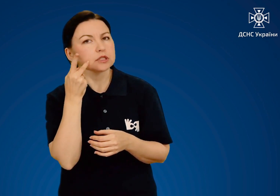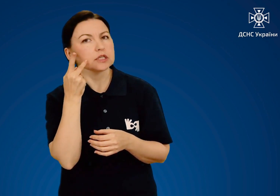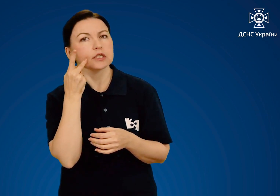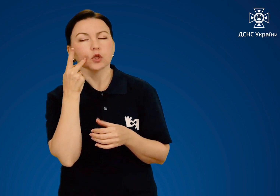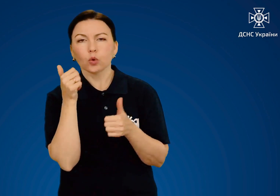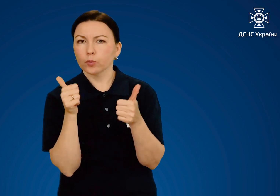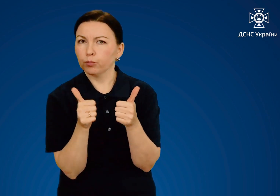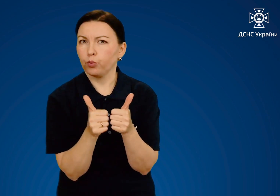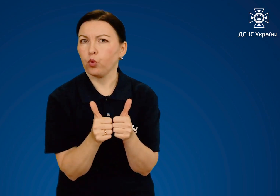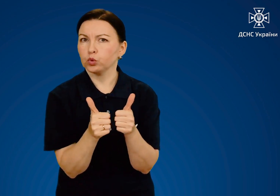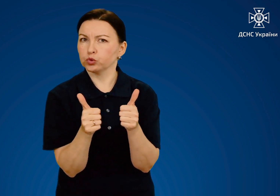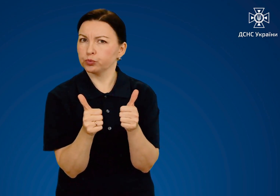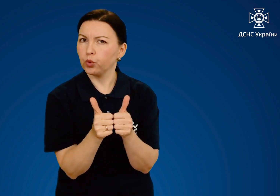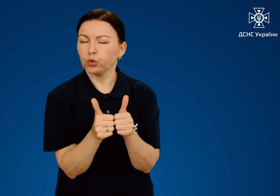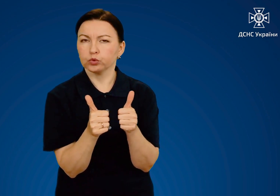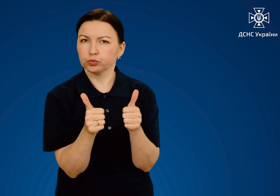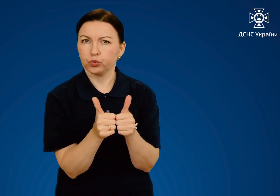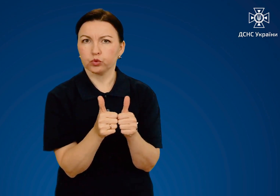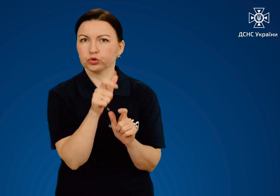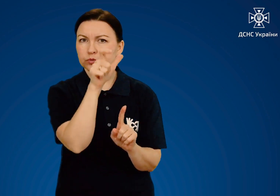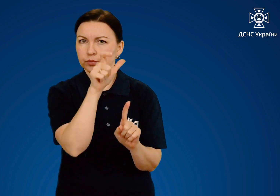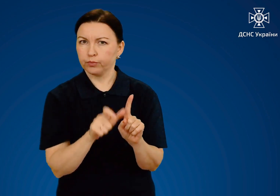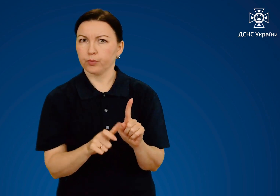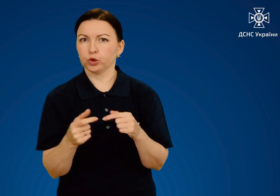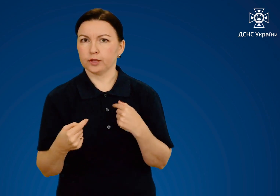постійно перебувайте поруч із потерпілим.